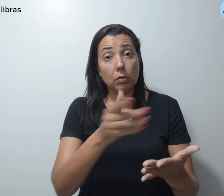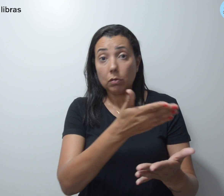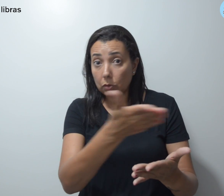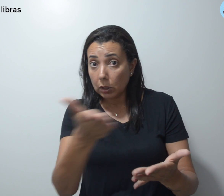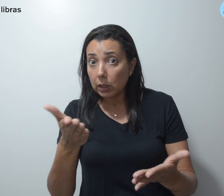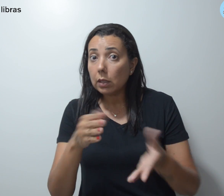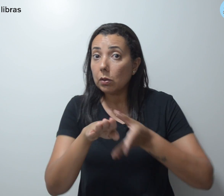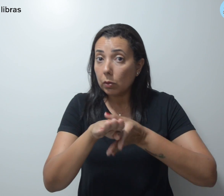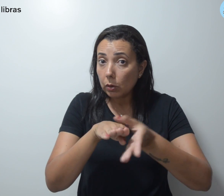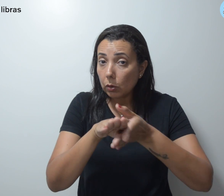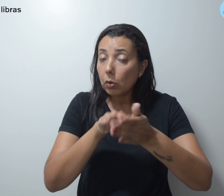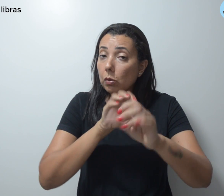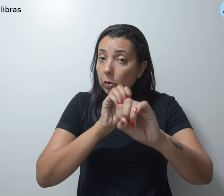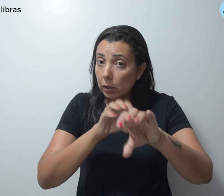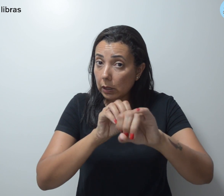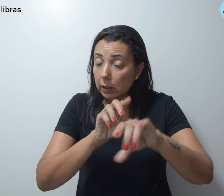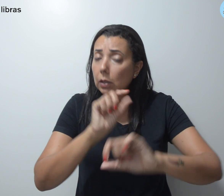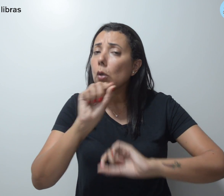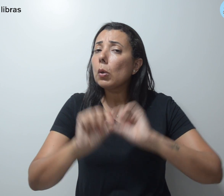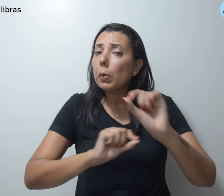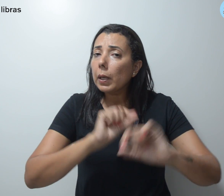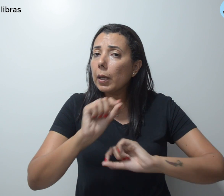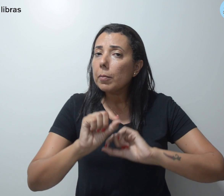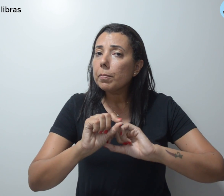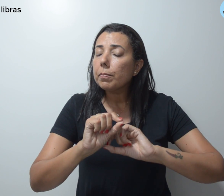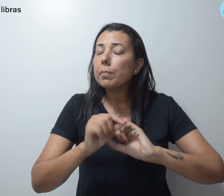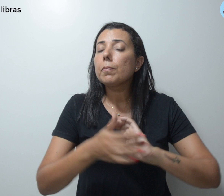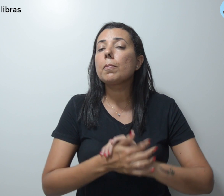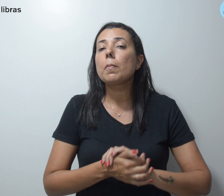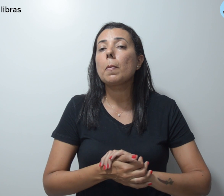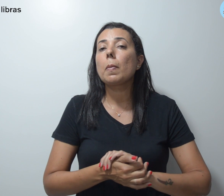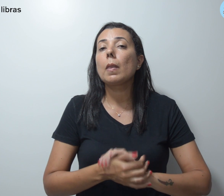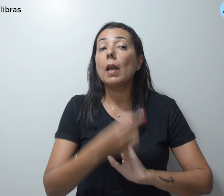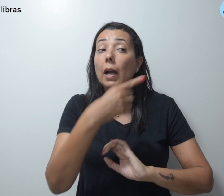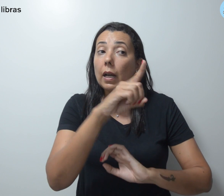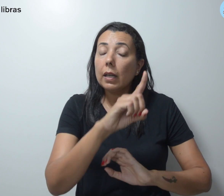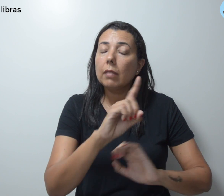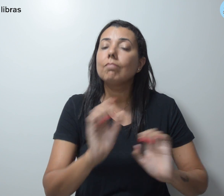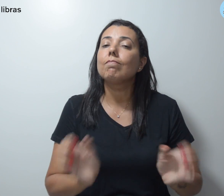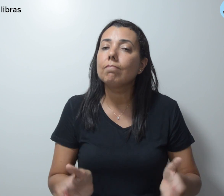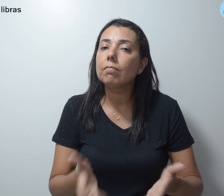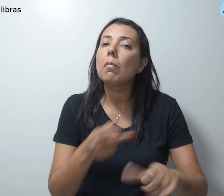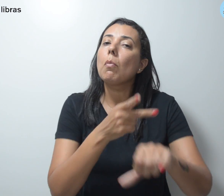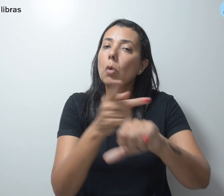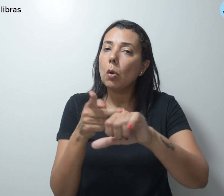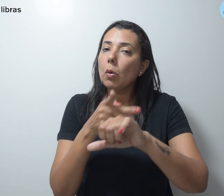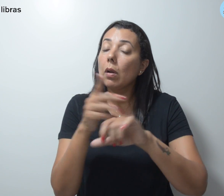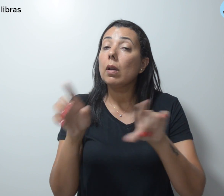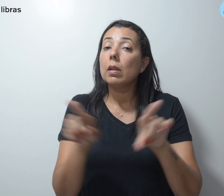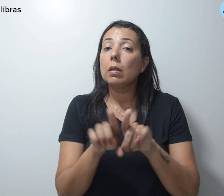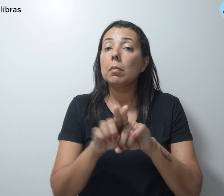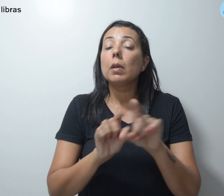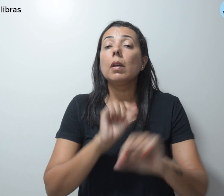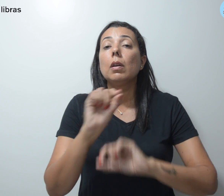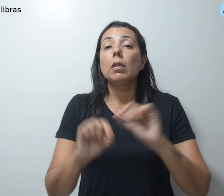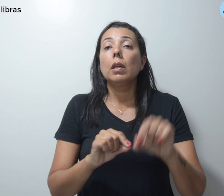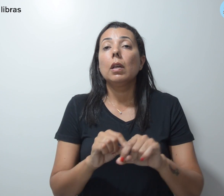orientadores educacionais credores a iniciativa. Além disso, diante do